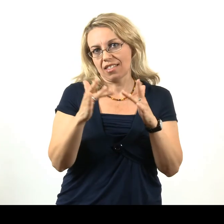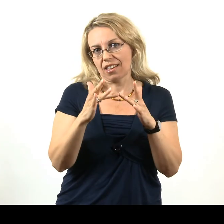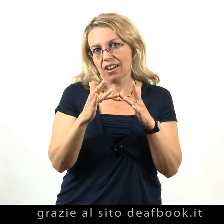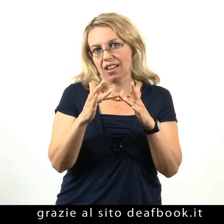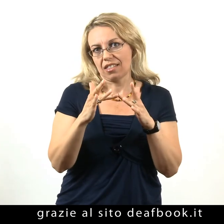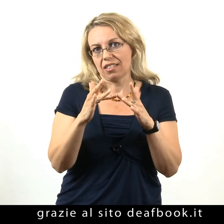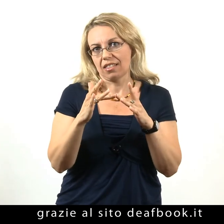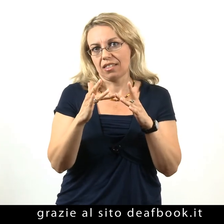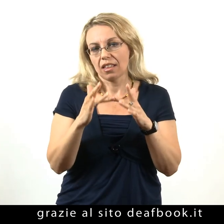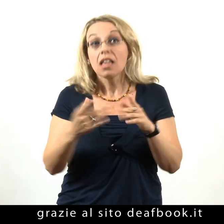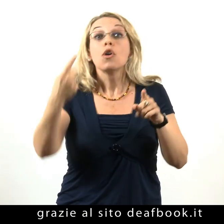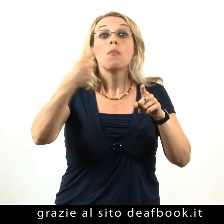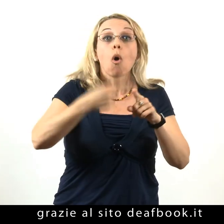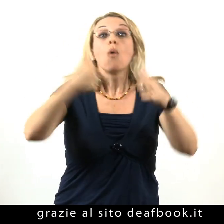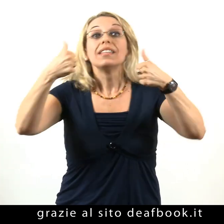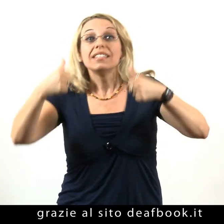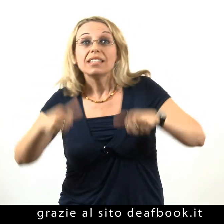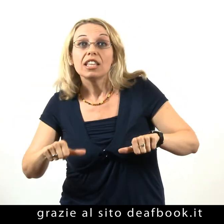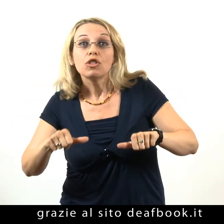grazie al sito defbook.it.